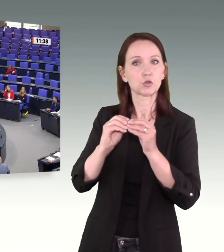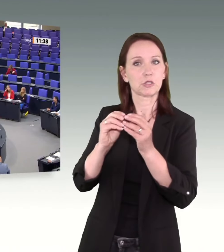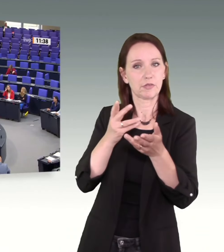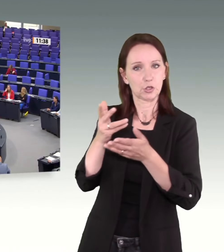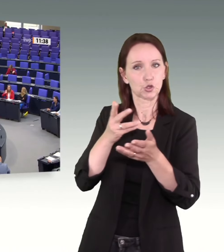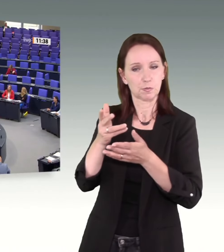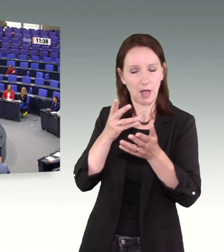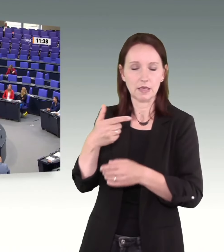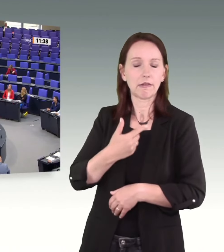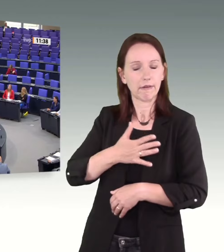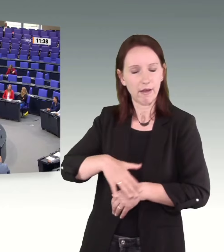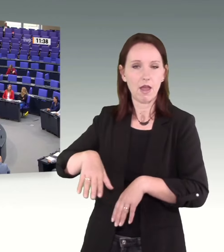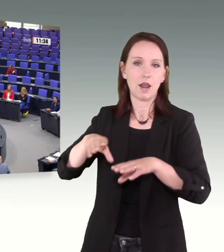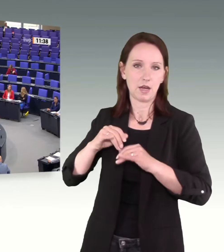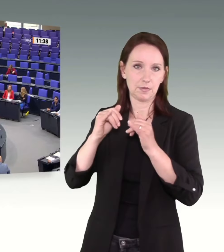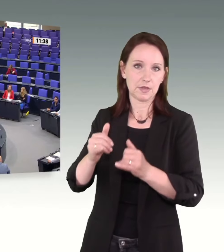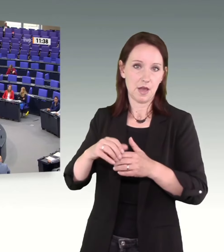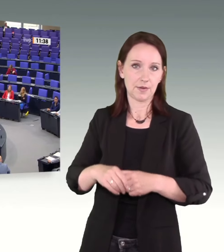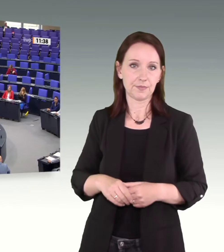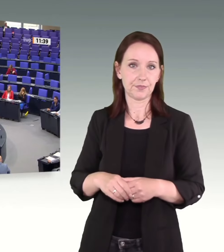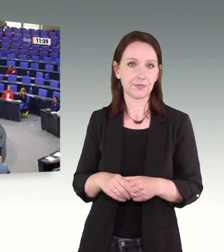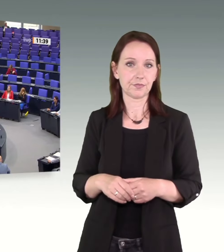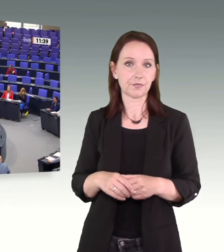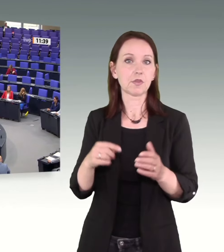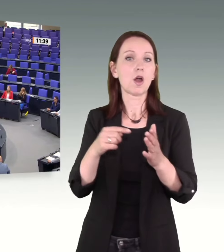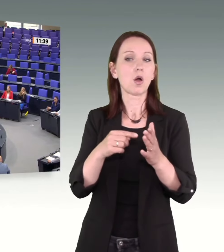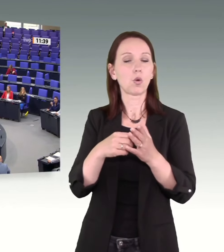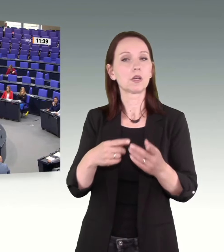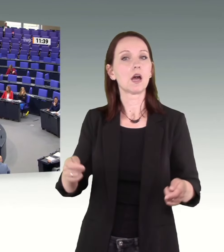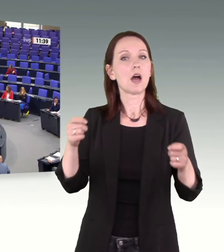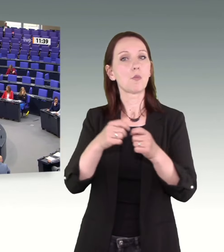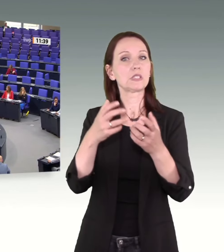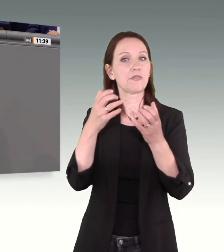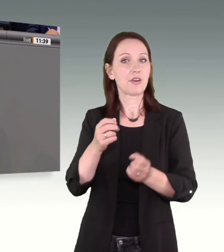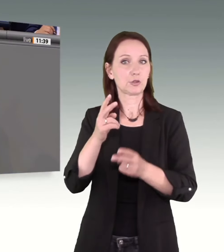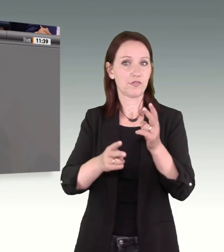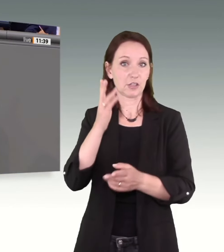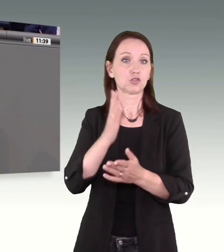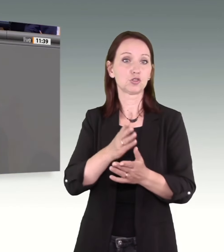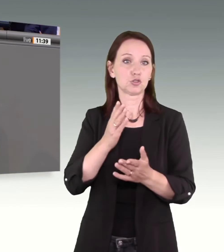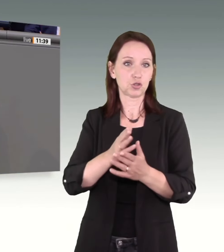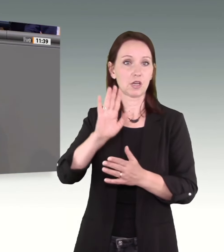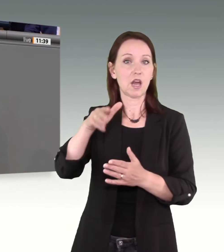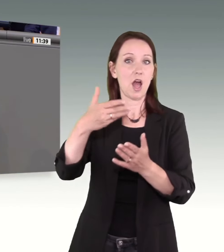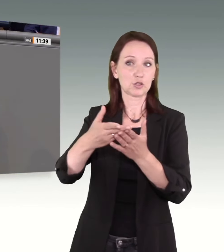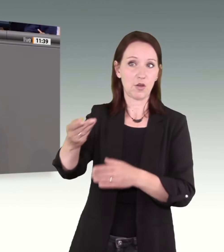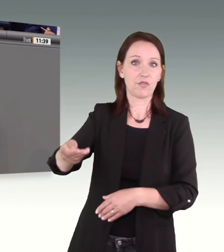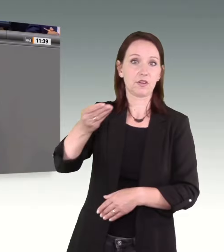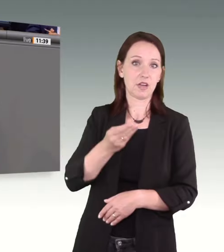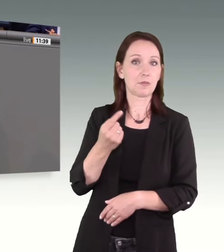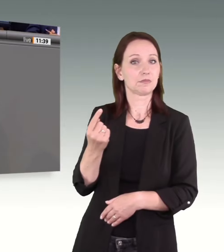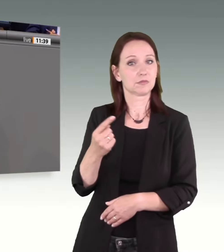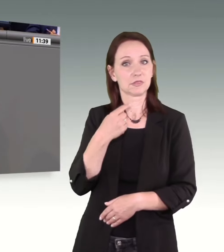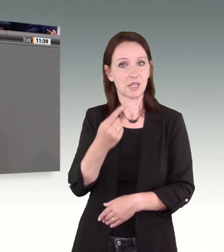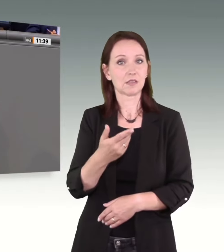an. Denn schon das Bundesverfassungsgericht hat uns ja zur Hausaufgabe gegeben, war der Meinung, dass die Väter und